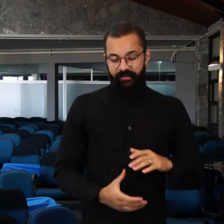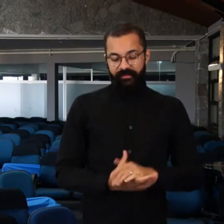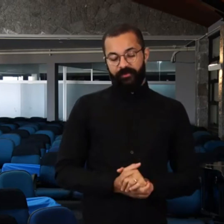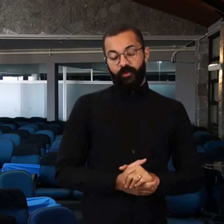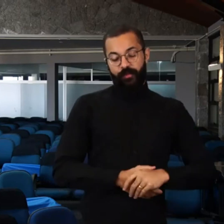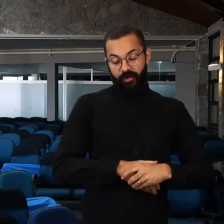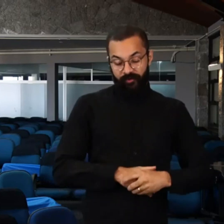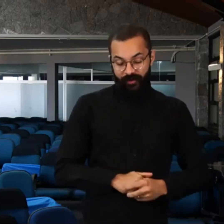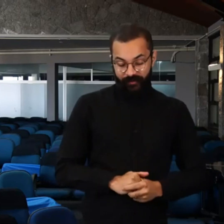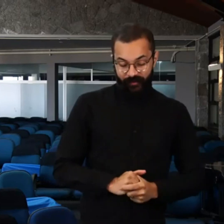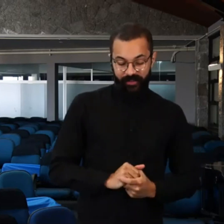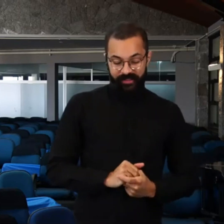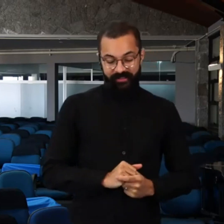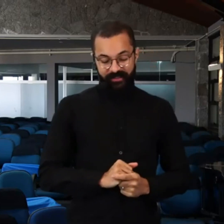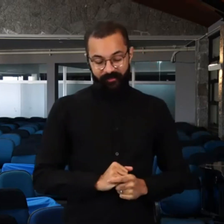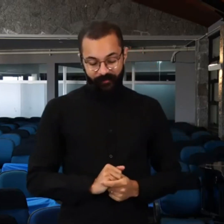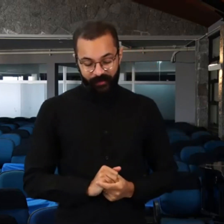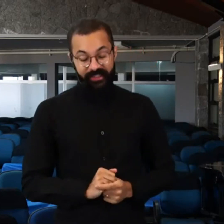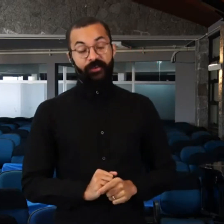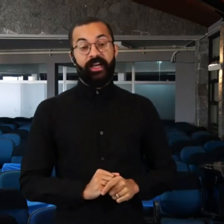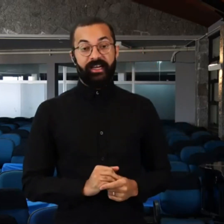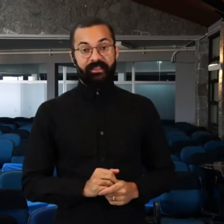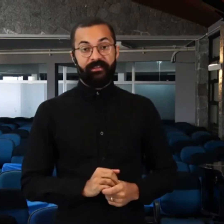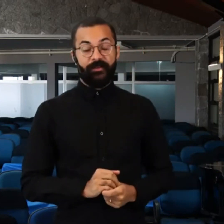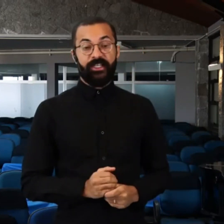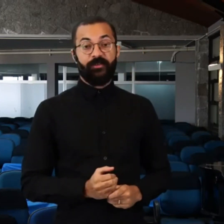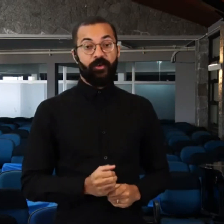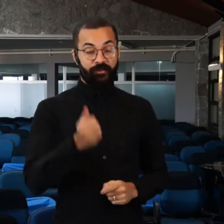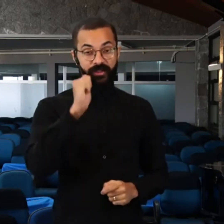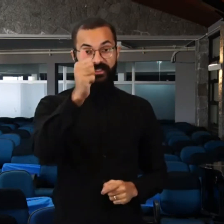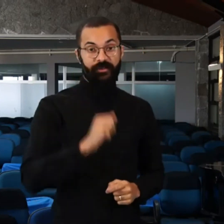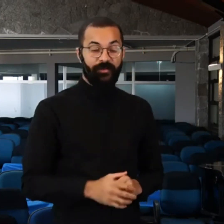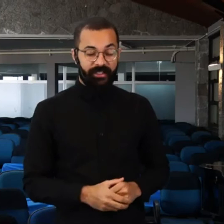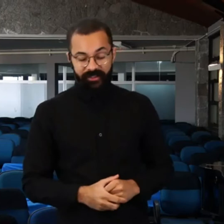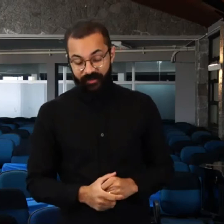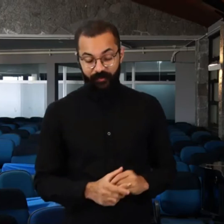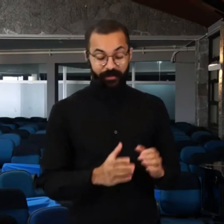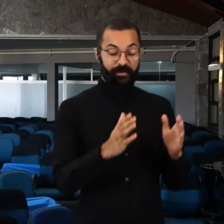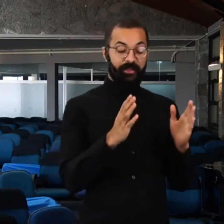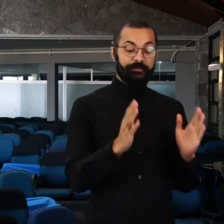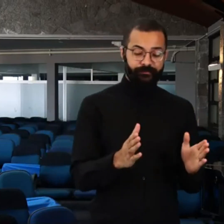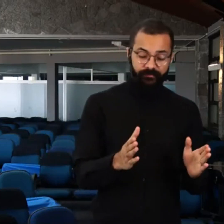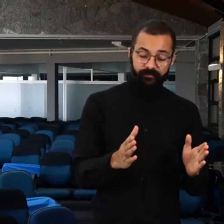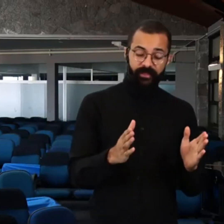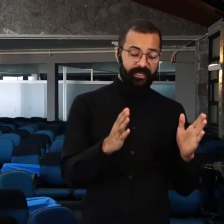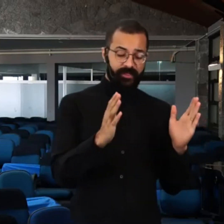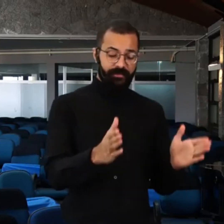Segundo ponto, Jesus diz, quando vocês orarem, não sejam como os gentios. Veja que Jesus, primeiro, ele faz uma